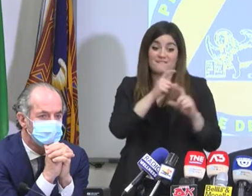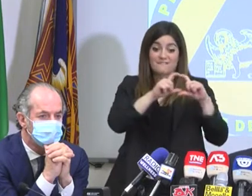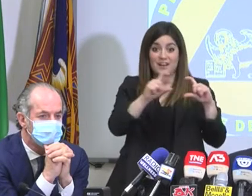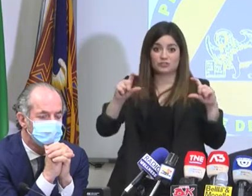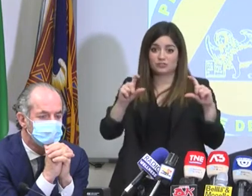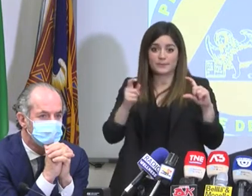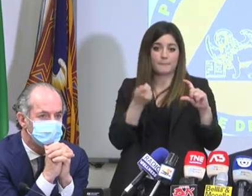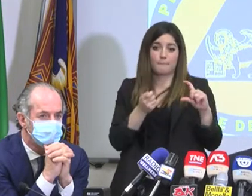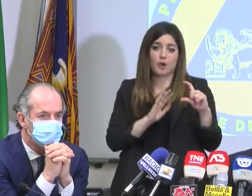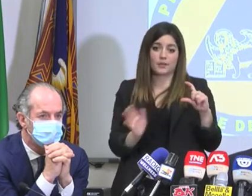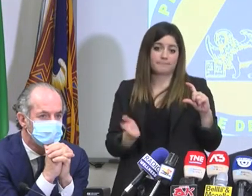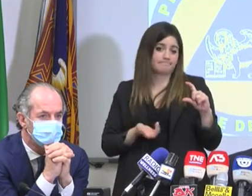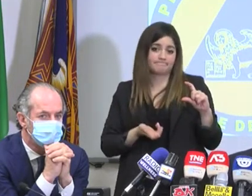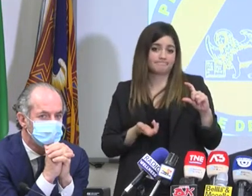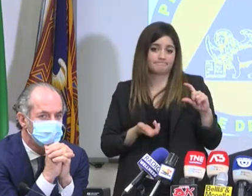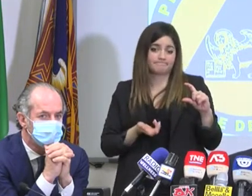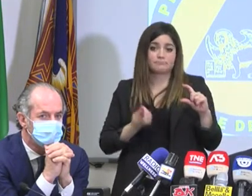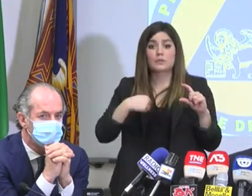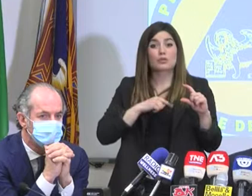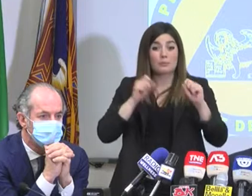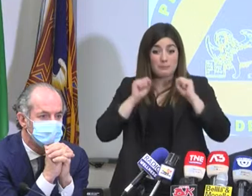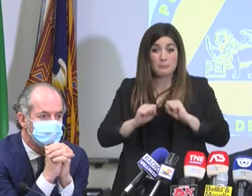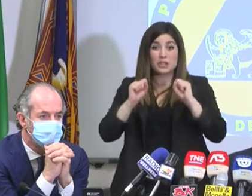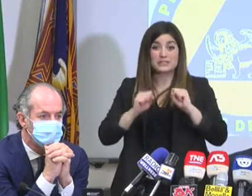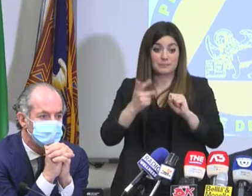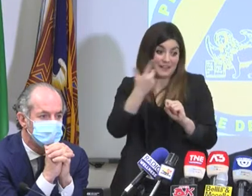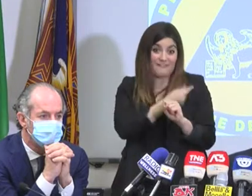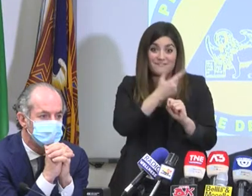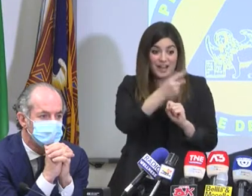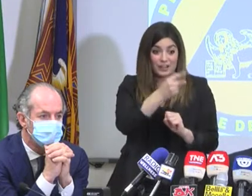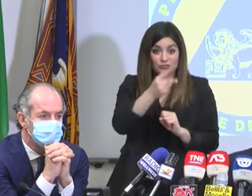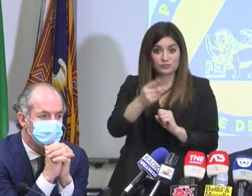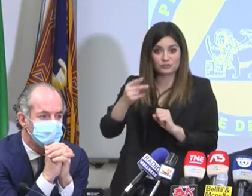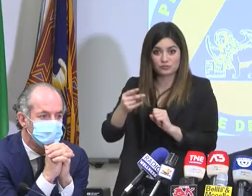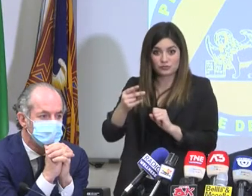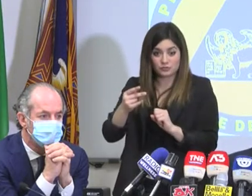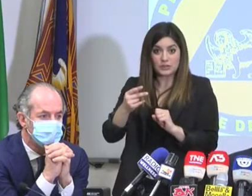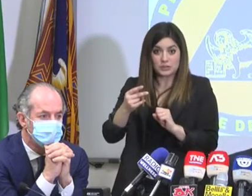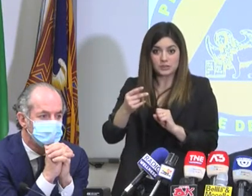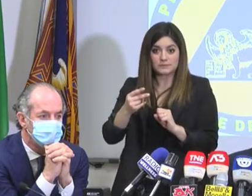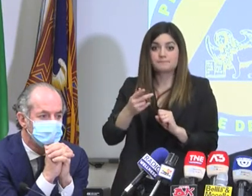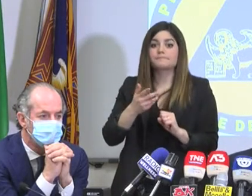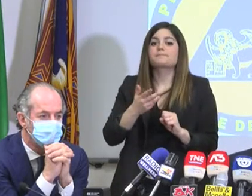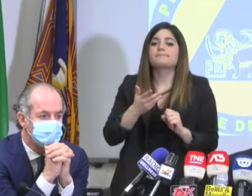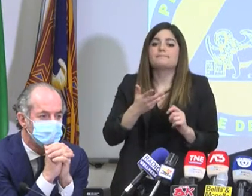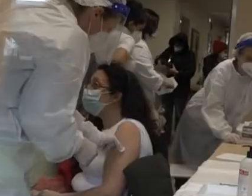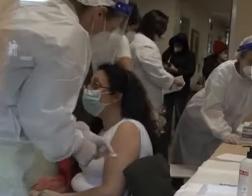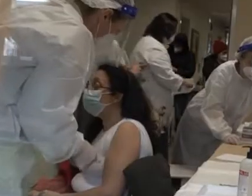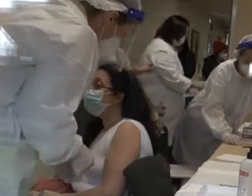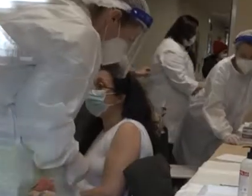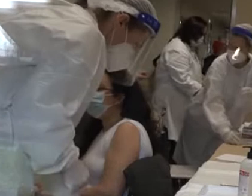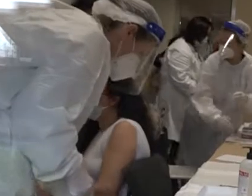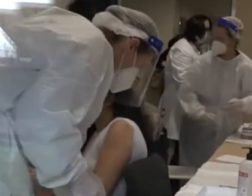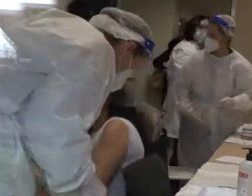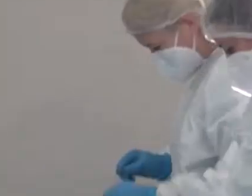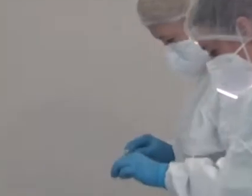La nostra capacità di vaccinare è dieci volte superiore ai vaccini che abbiamo a disposizione. Con gli